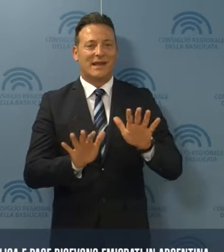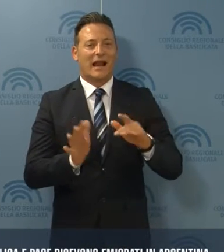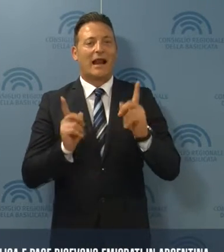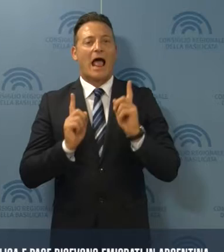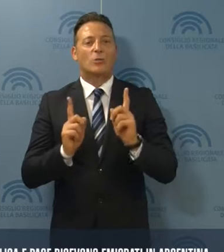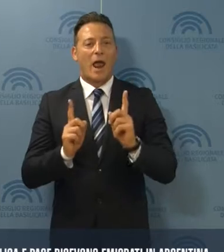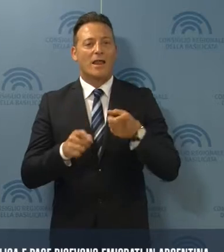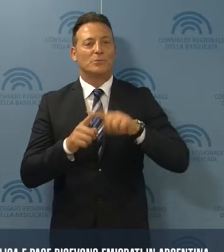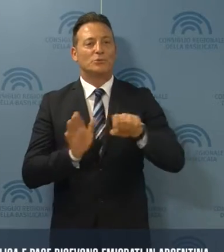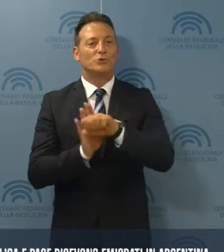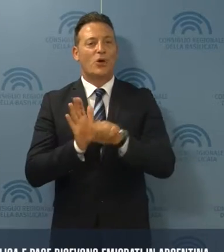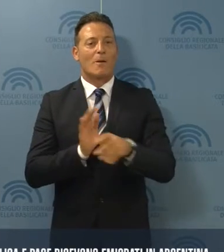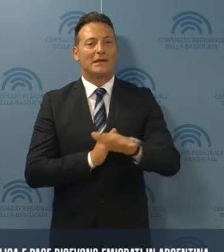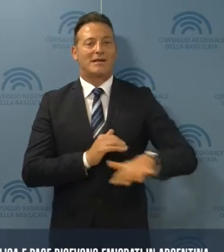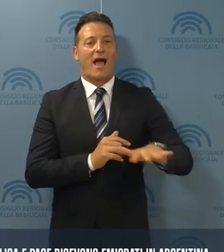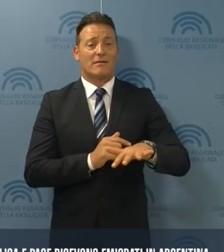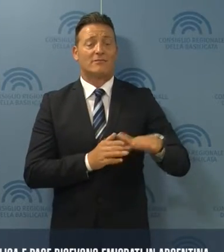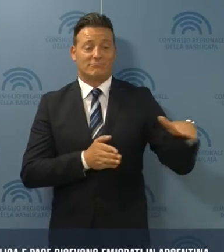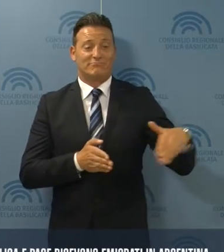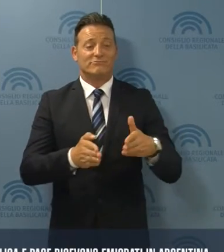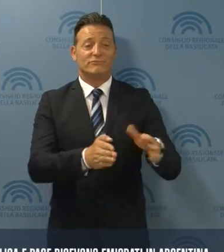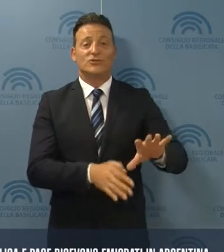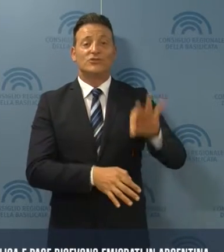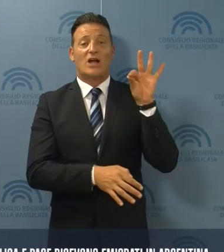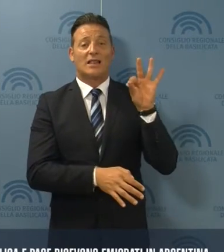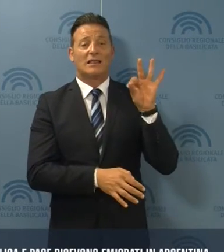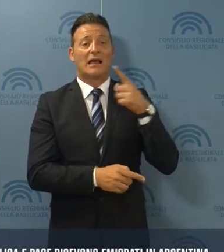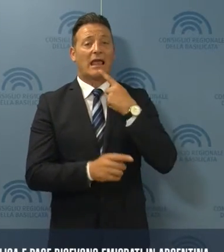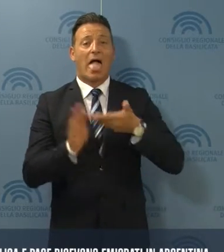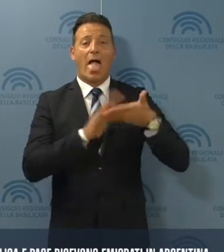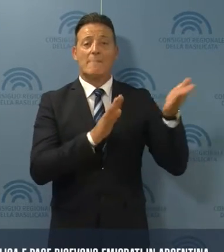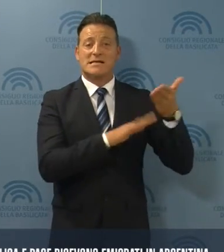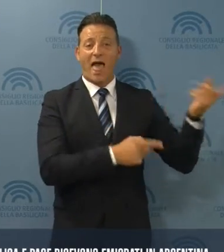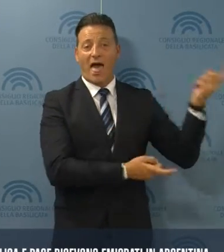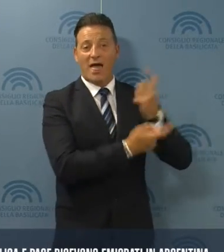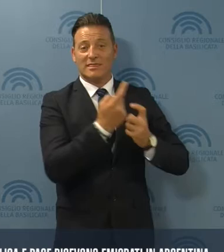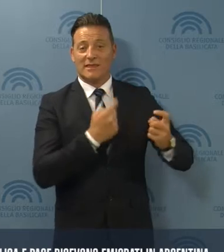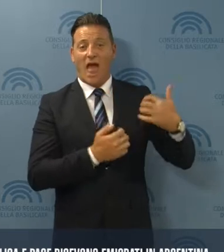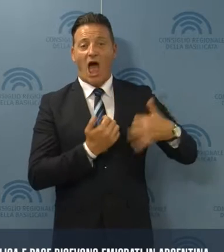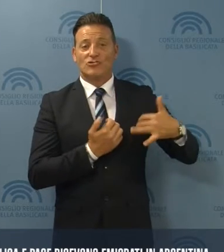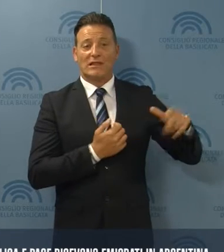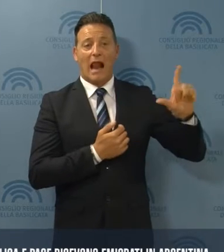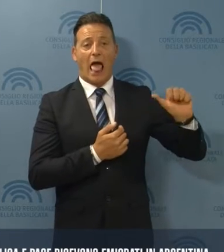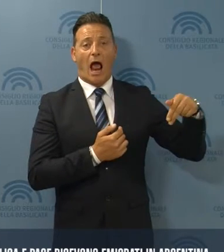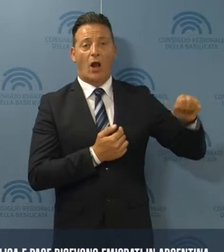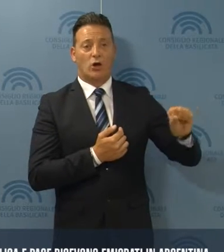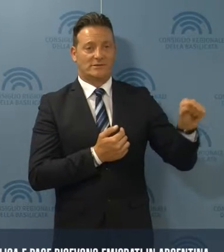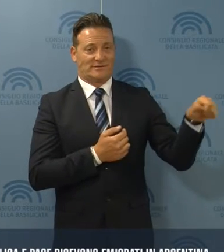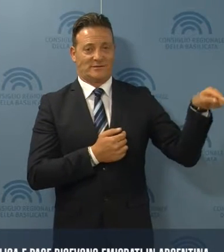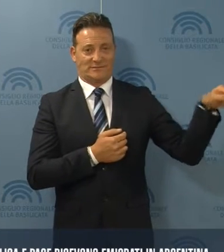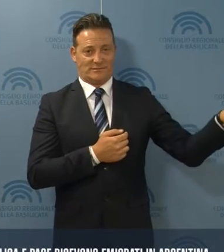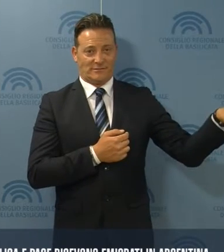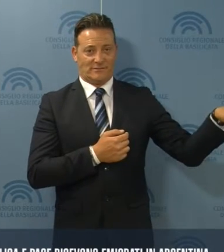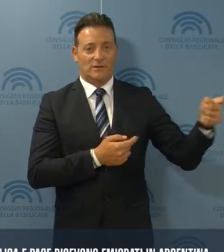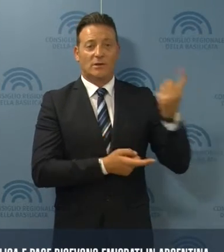della Basilicata è l'itinerario scelto dagli emigrati lucani nella città argentina di Lanus. Il